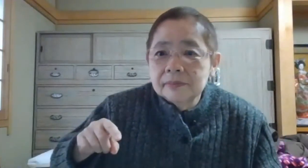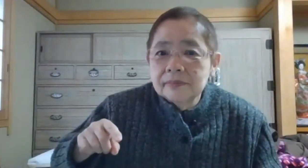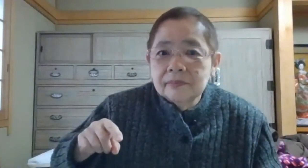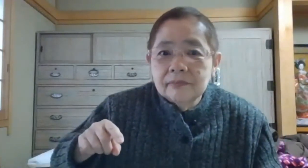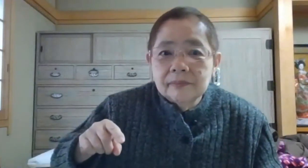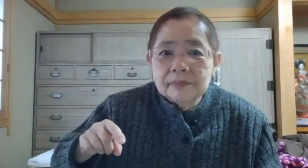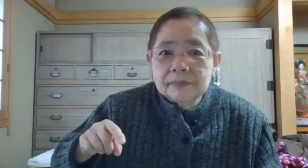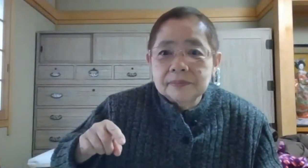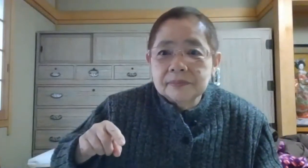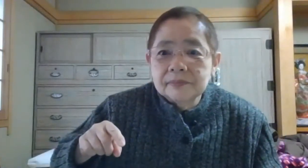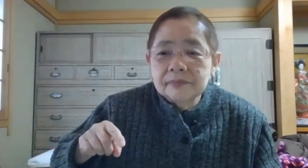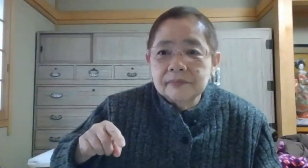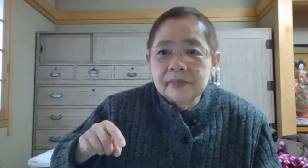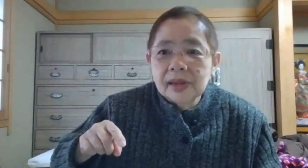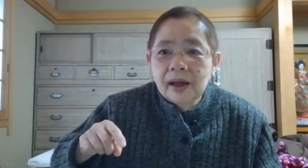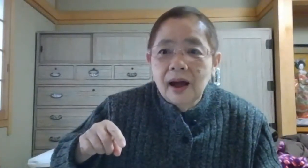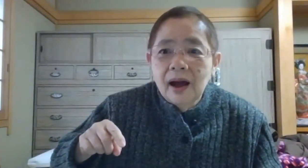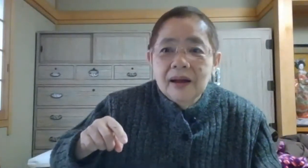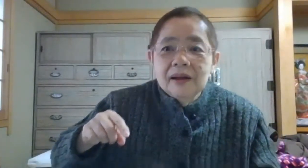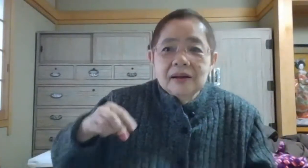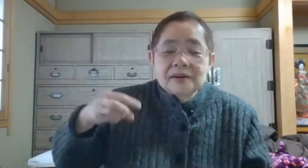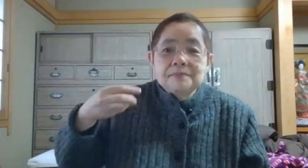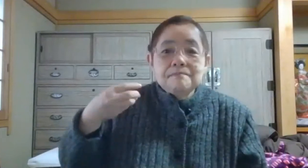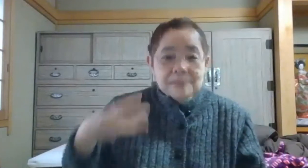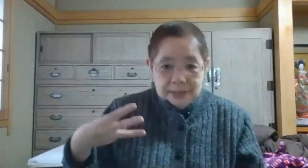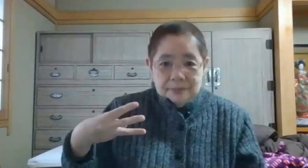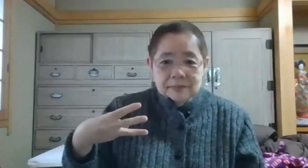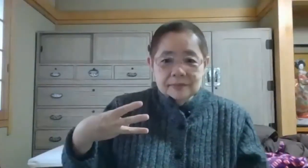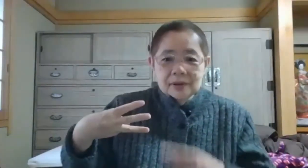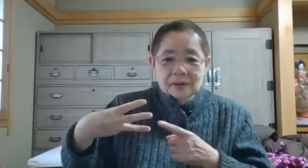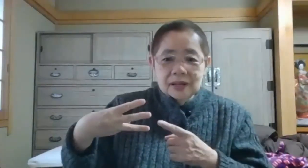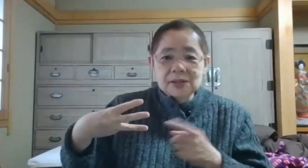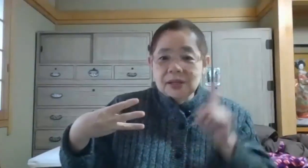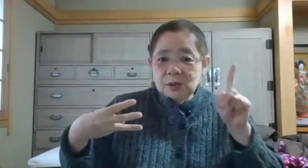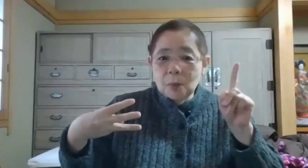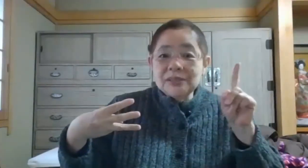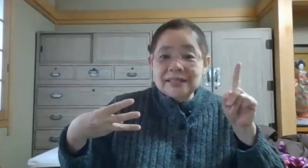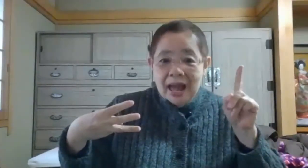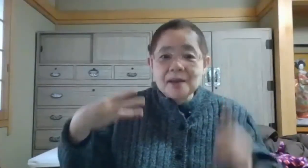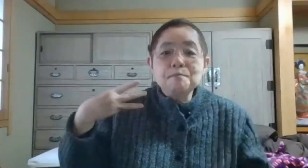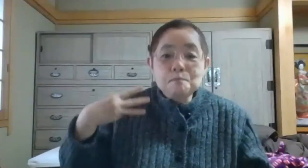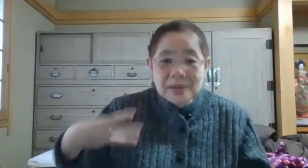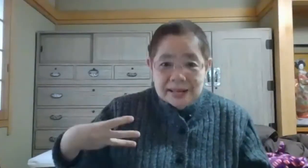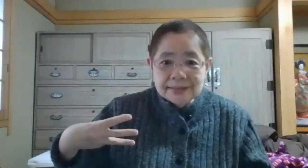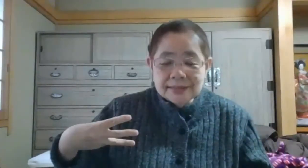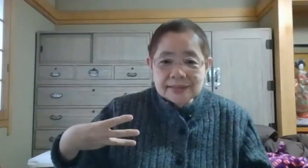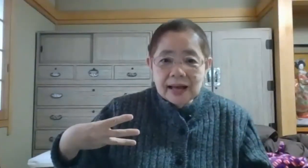ミにするのかなって思ったんですけどそうじゃないですミこれ一文字でミなんです